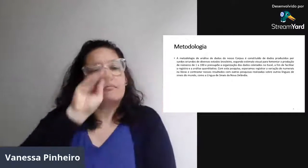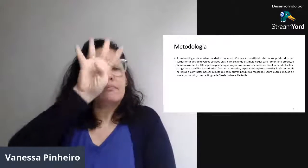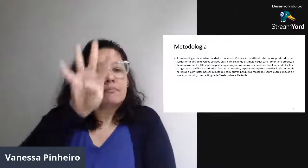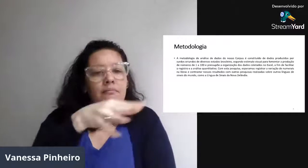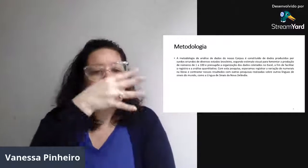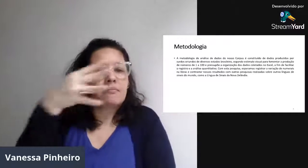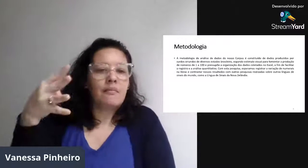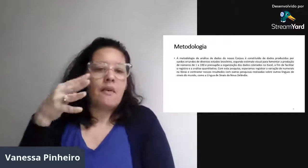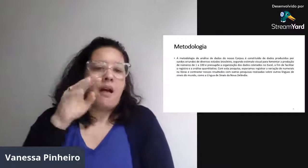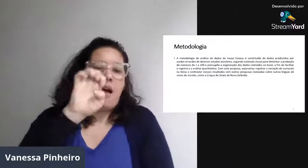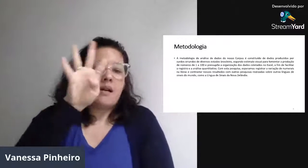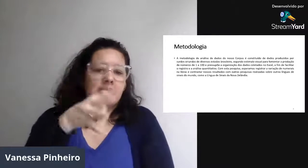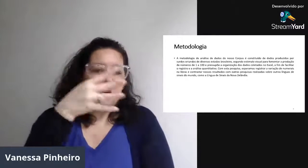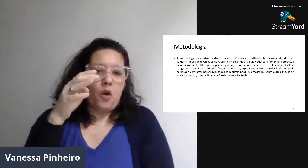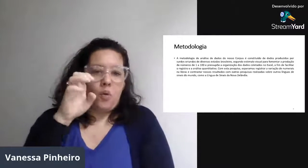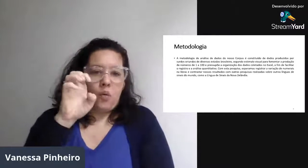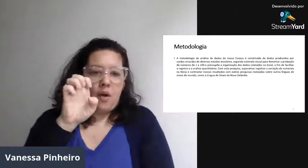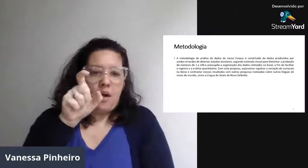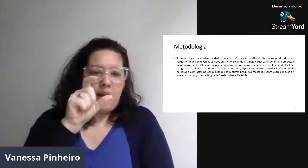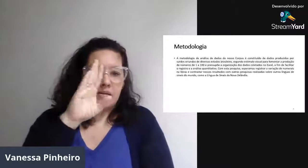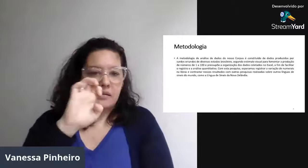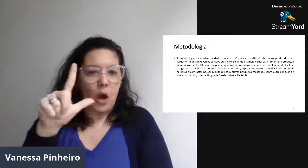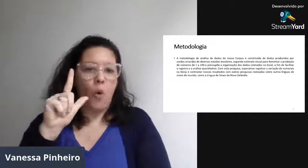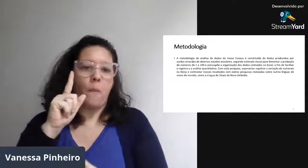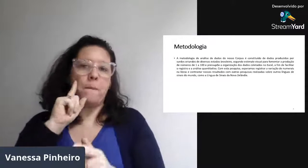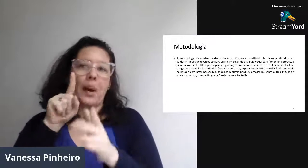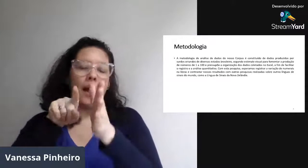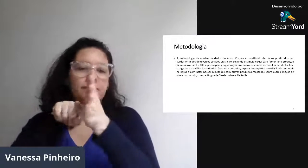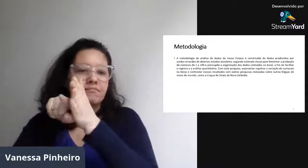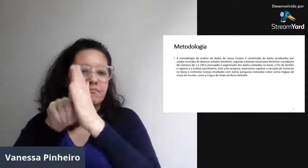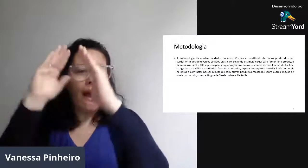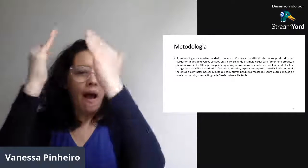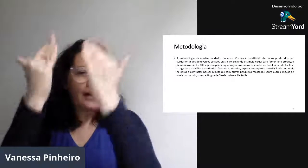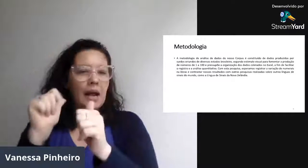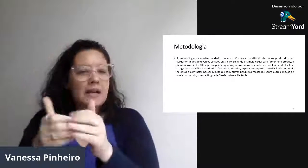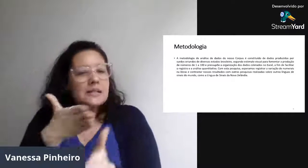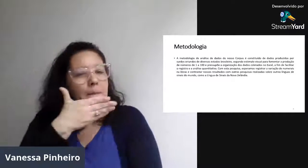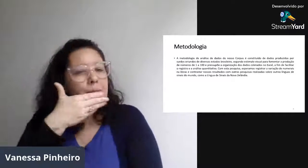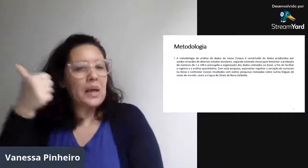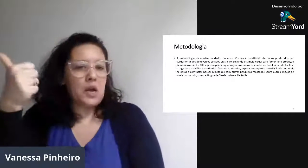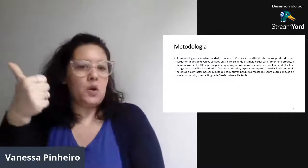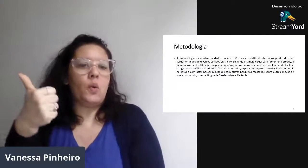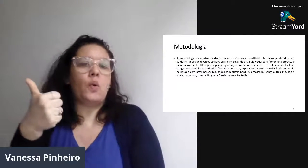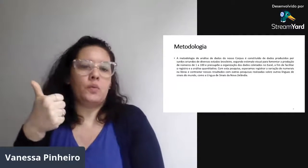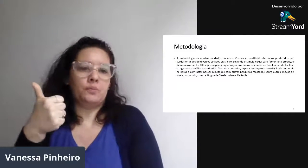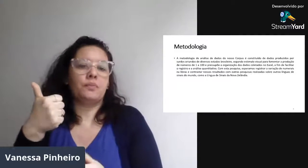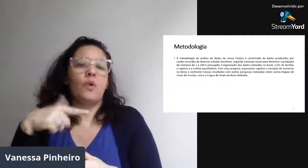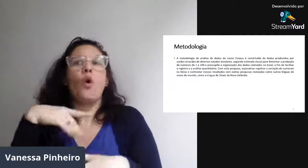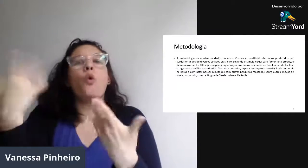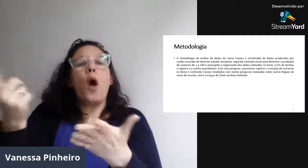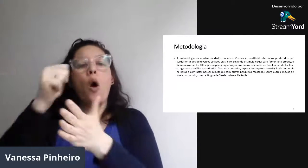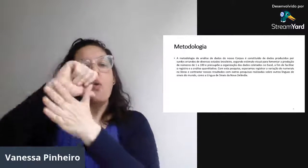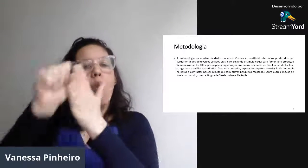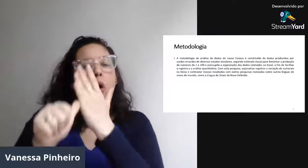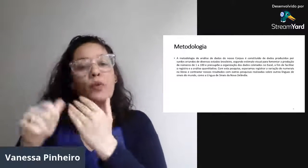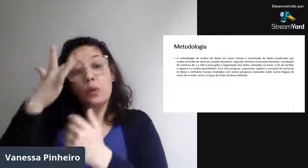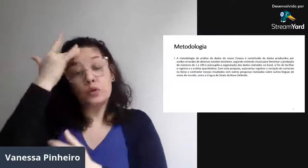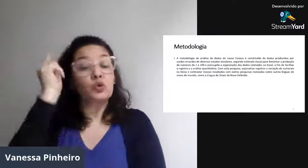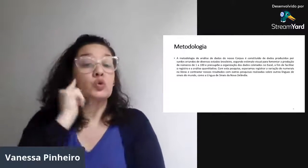Vou analisar e colocar numa tabela do Excel para poder verificar de forma mais detalhada, de forma